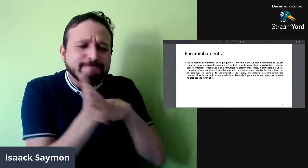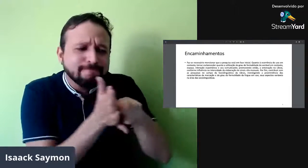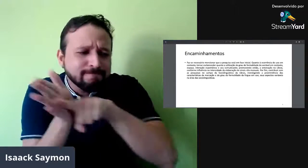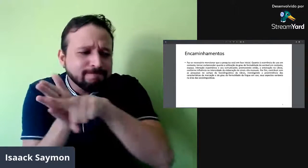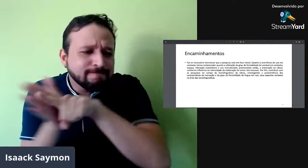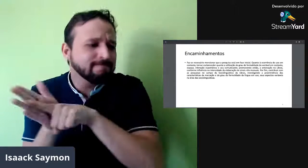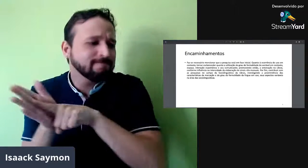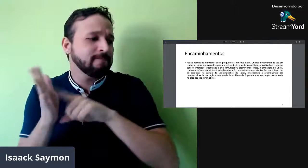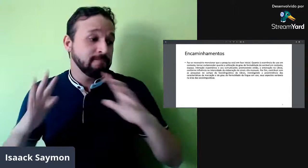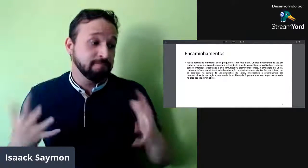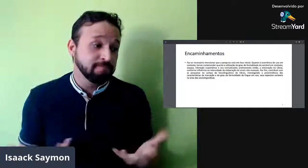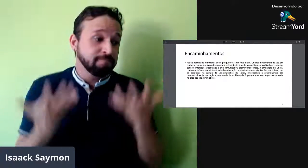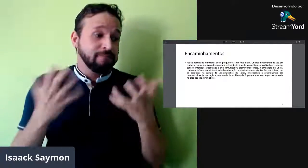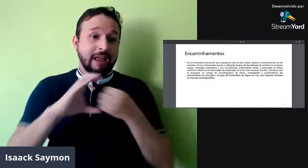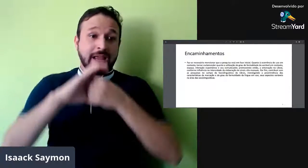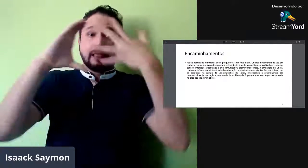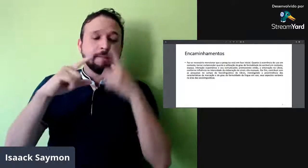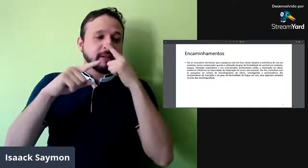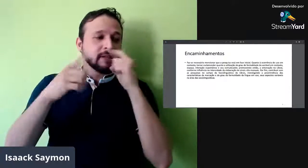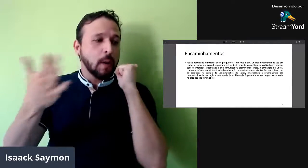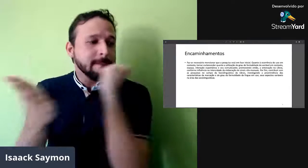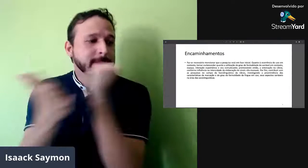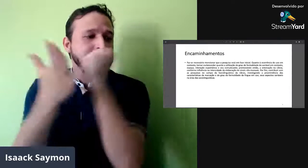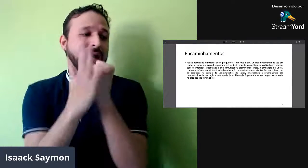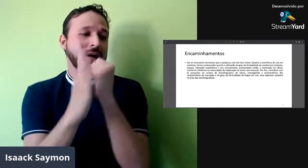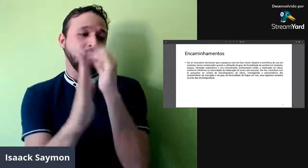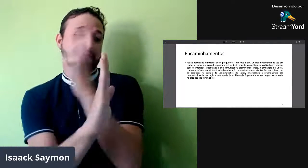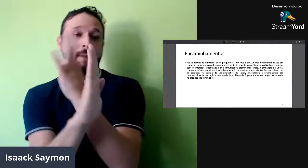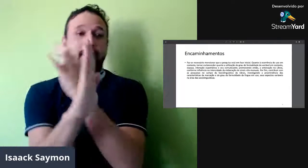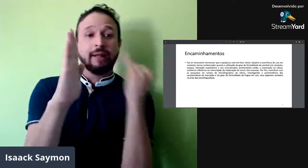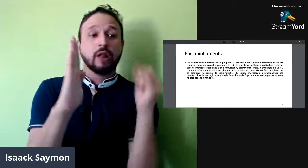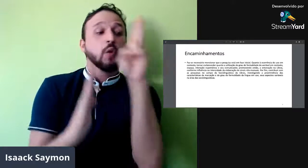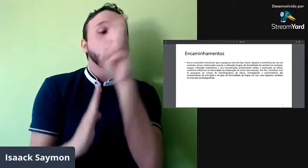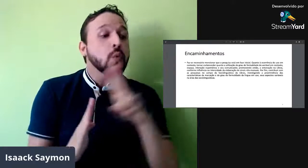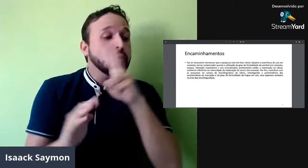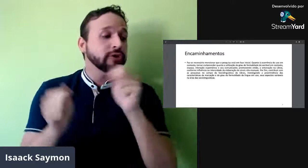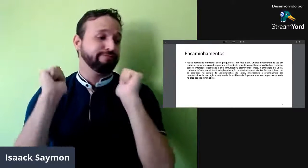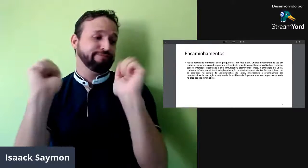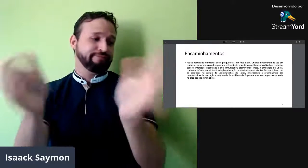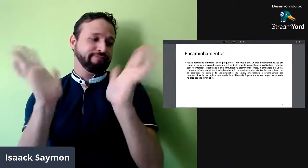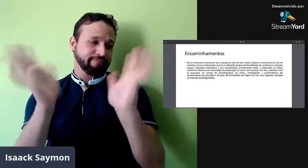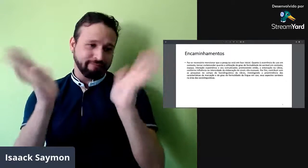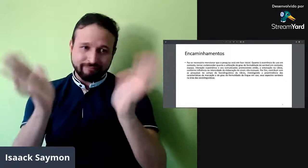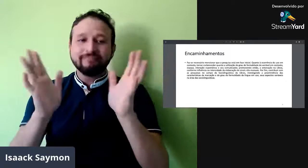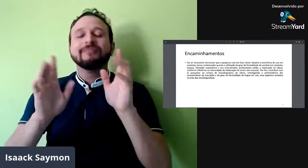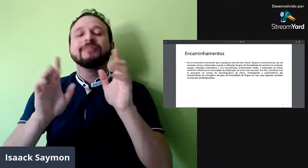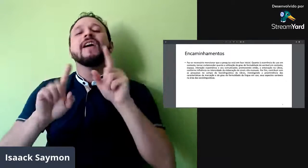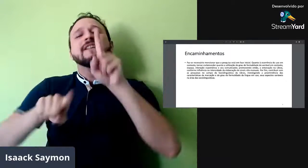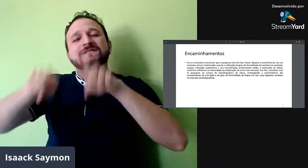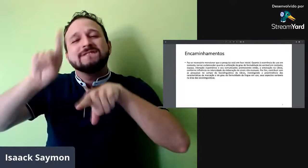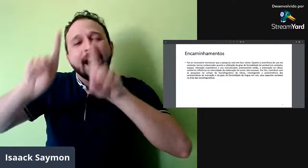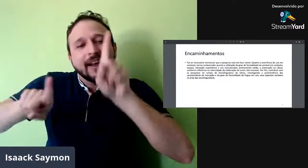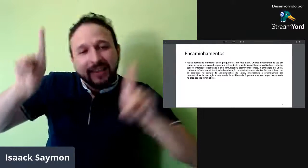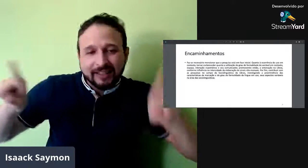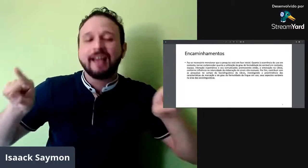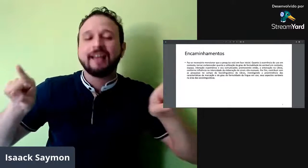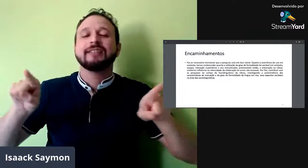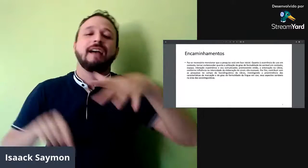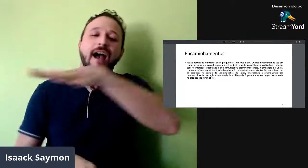campus da sociolinguística da Libras, investigar a proeminência dessas características de marcação, de grau de formalidade da língua em